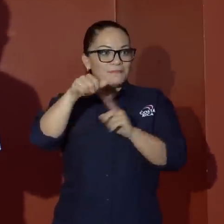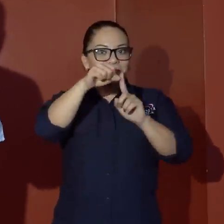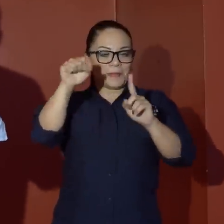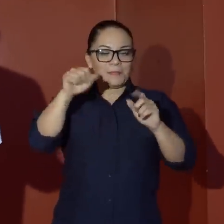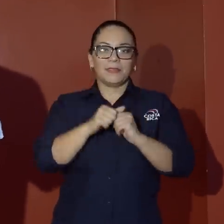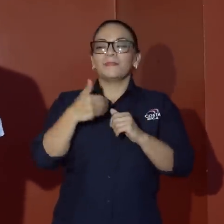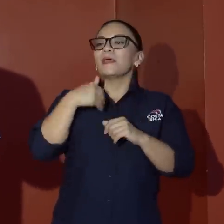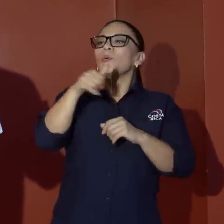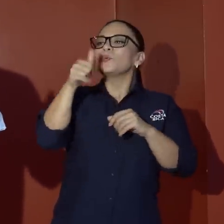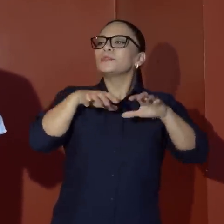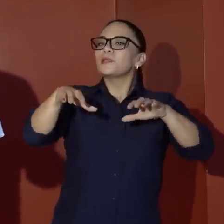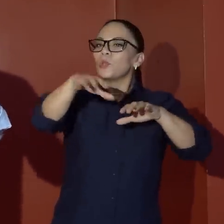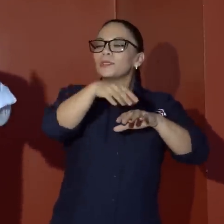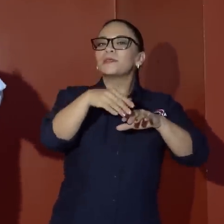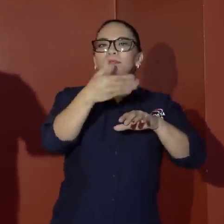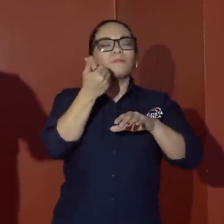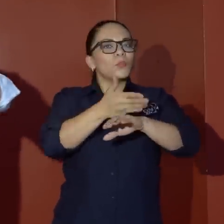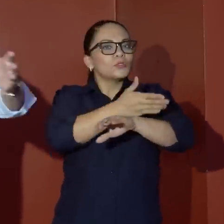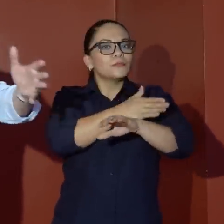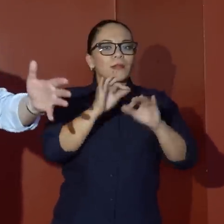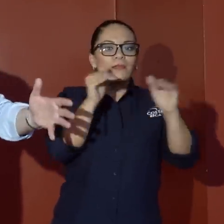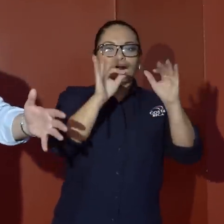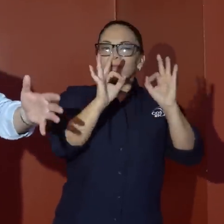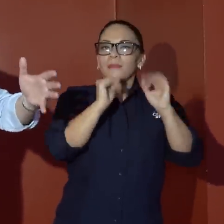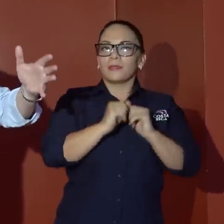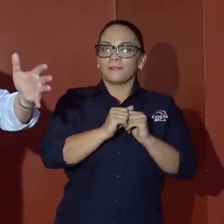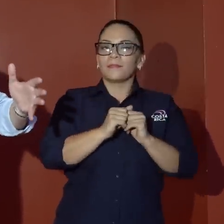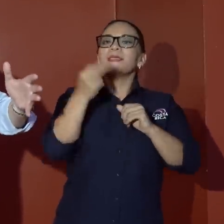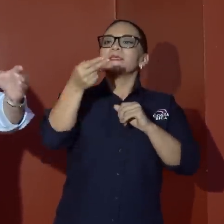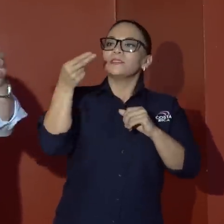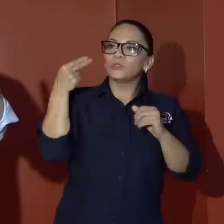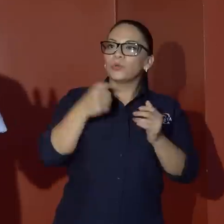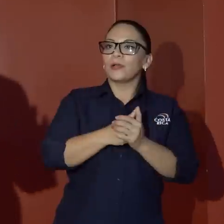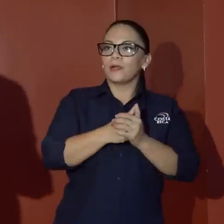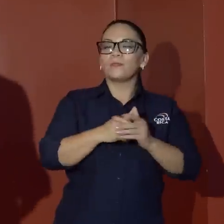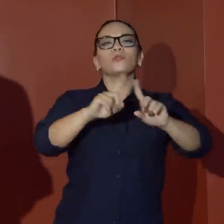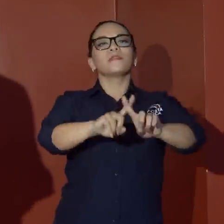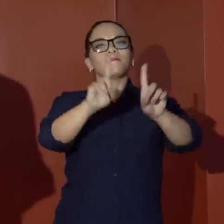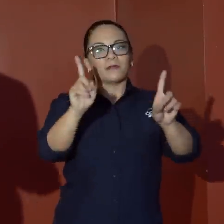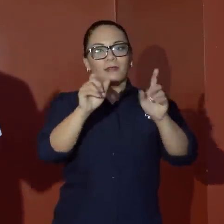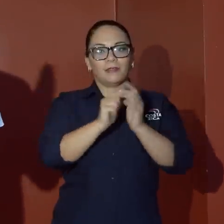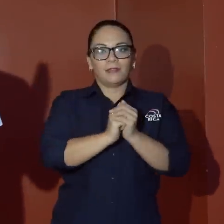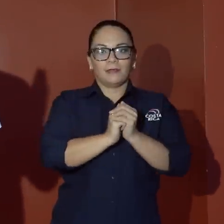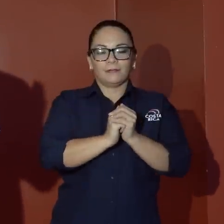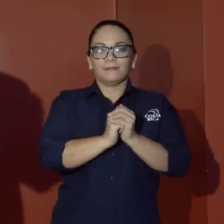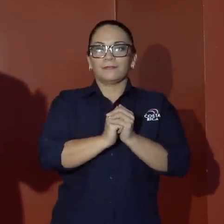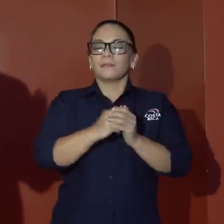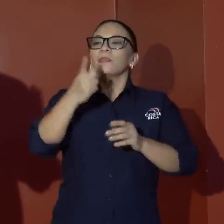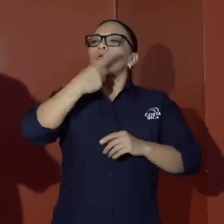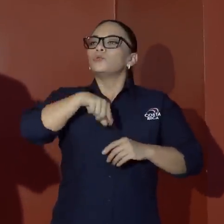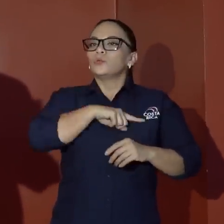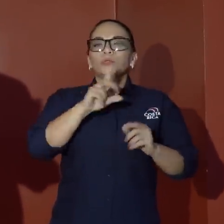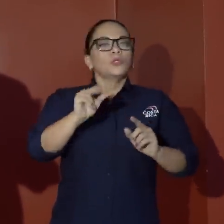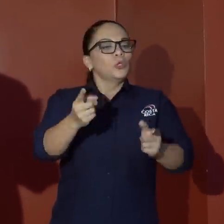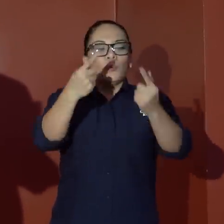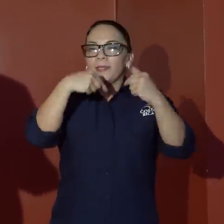otros cantones que tienen niveles de prosperidad y un historial muy diferente. Nosotros no